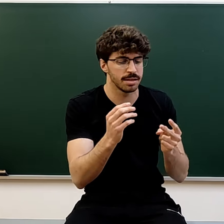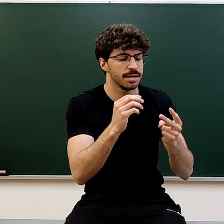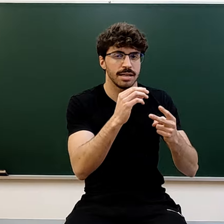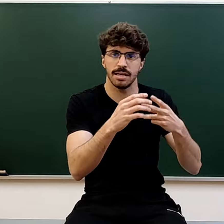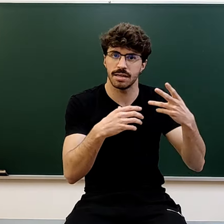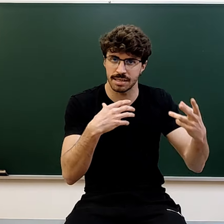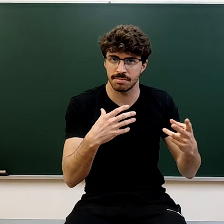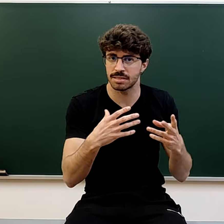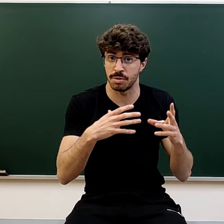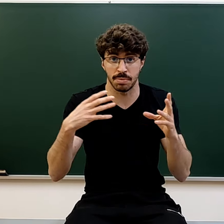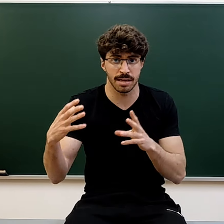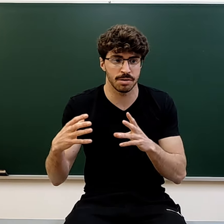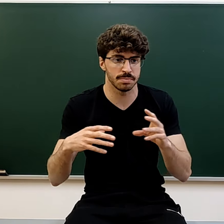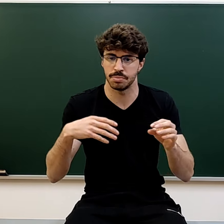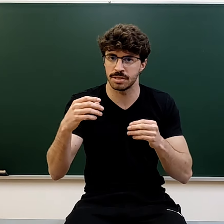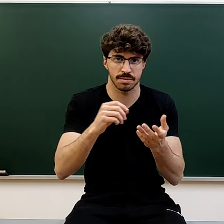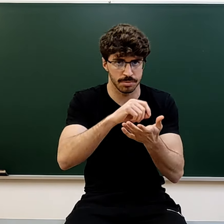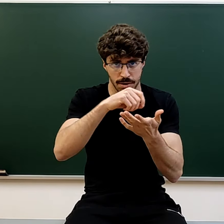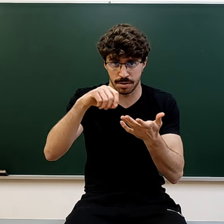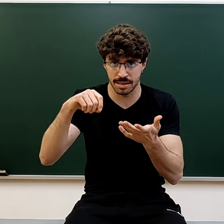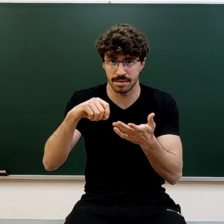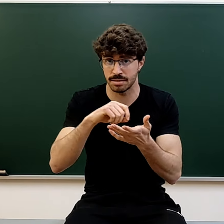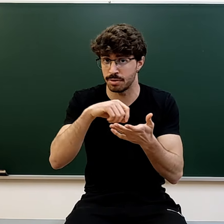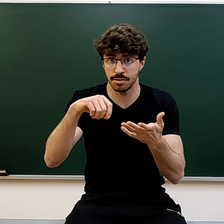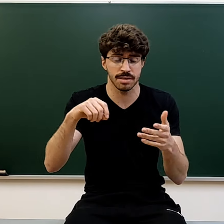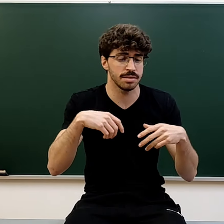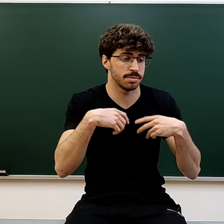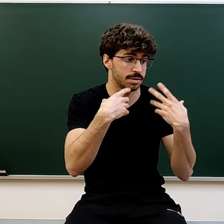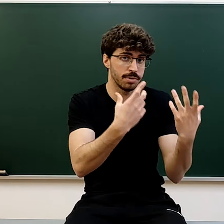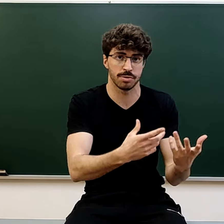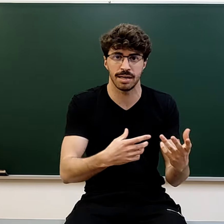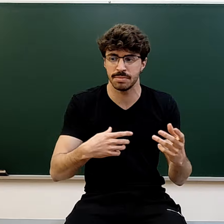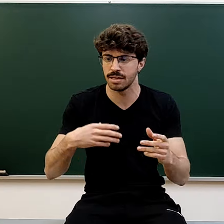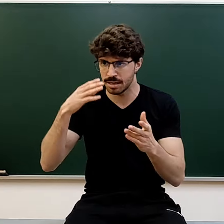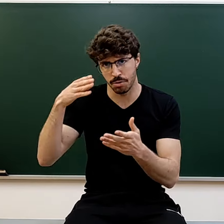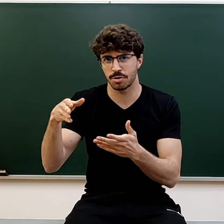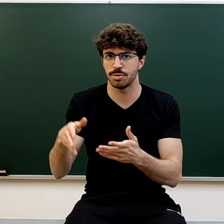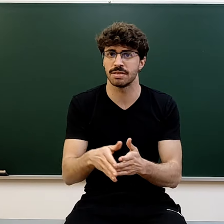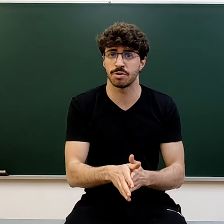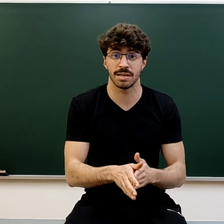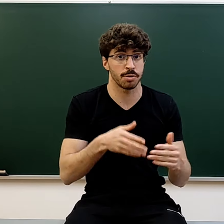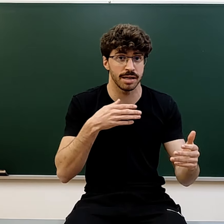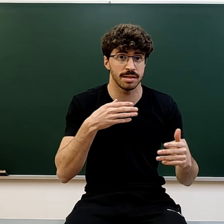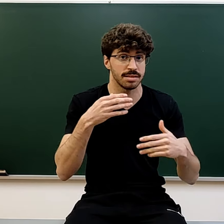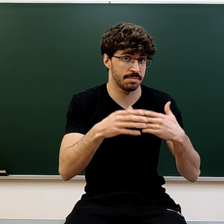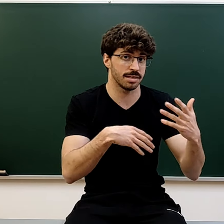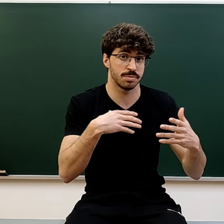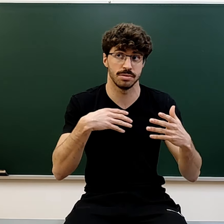y ya sabes que para aplicarlo pues o lo repites en una hoja o te pones una alarma y luego actúas de forma coherente y verás cómo